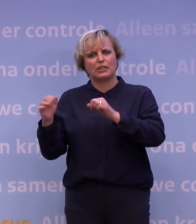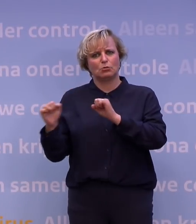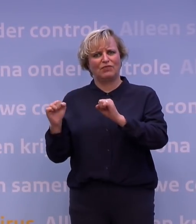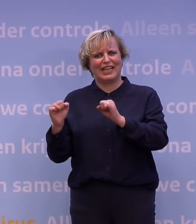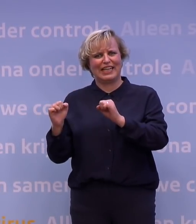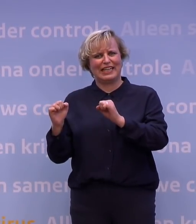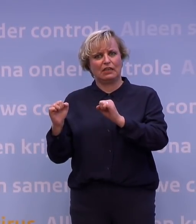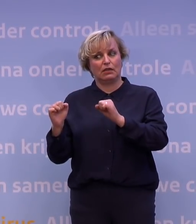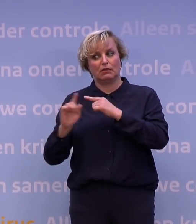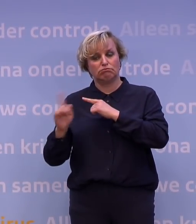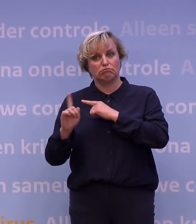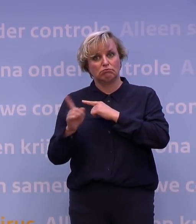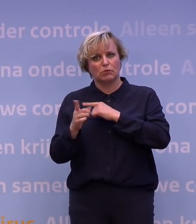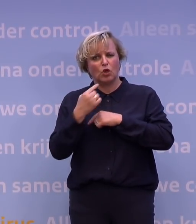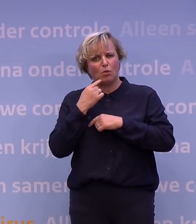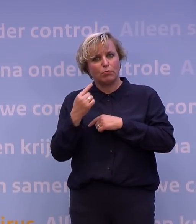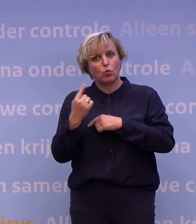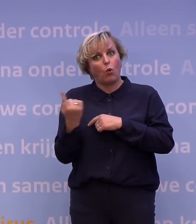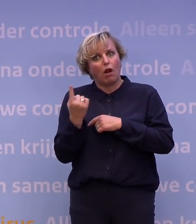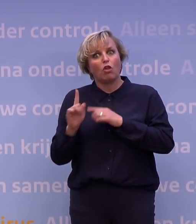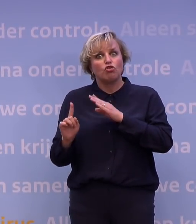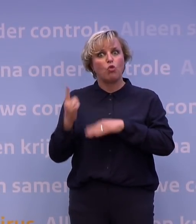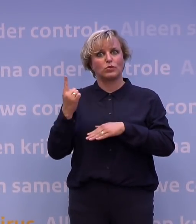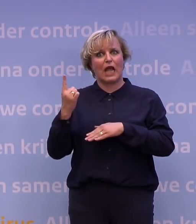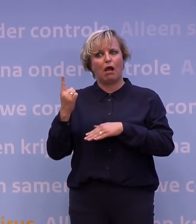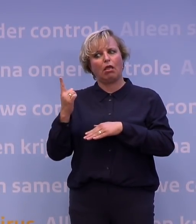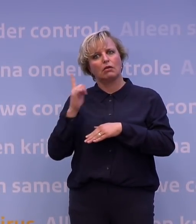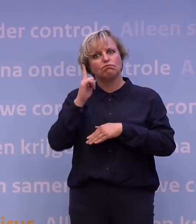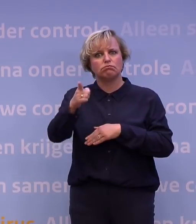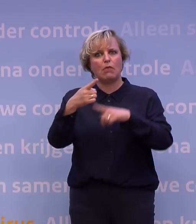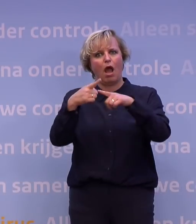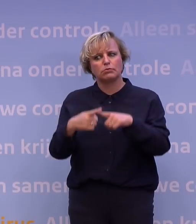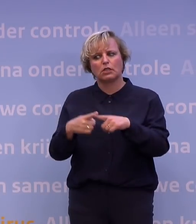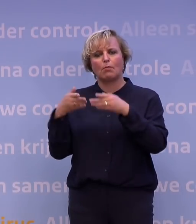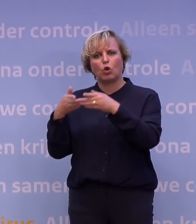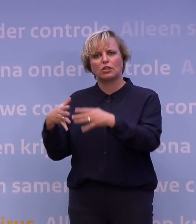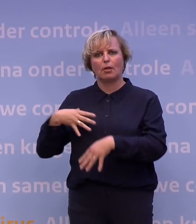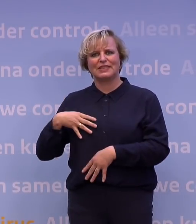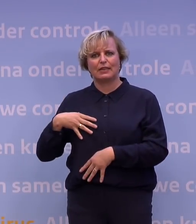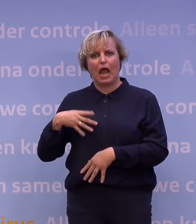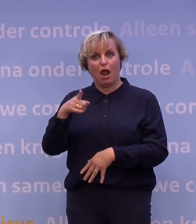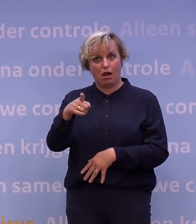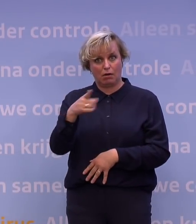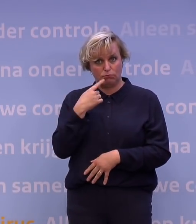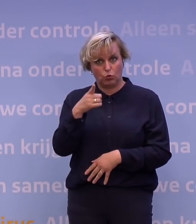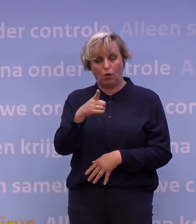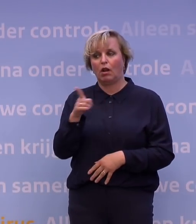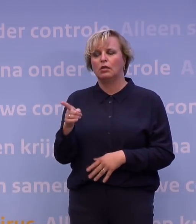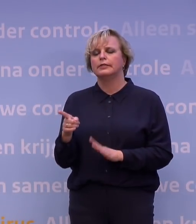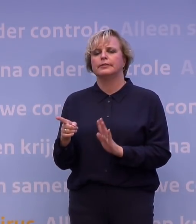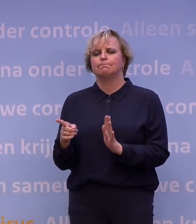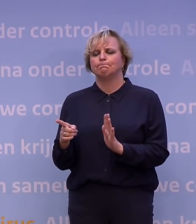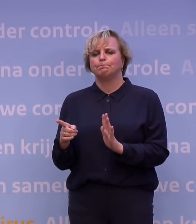advies om alleen in noodzakelijke gevallen naar Amsterdam, Rotterdam en Den Haag te reizen? Nee, zover gaat het niet. We zeggen wel,